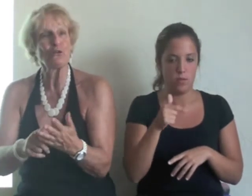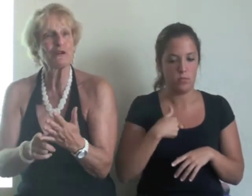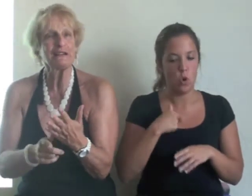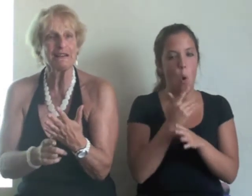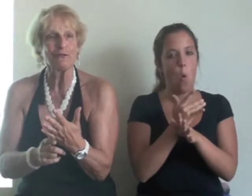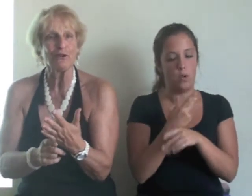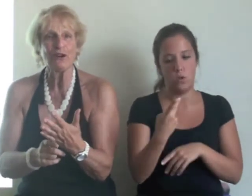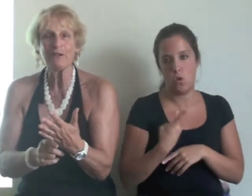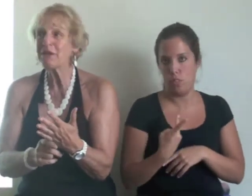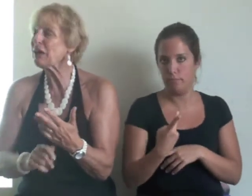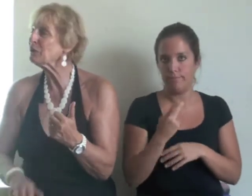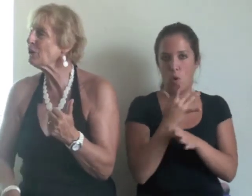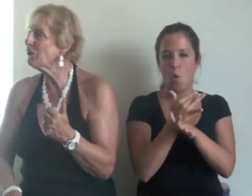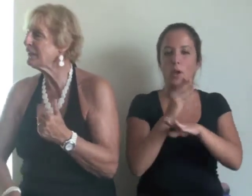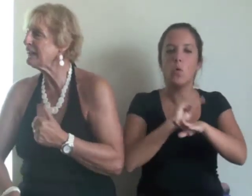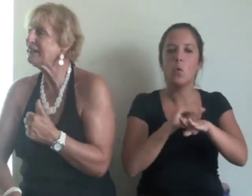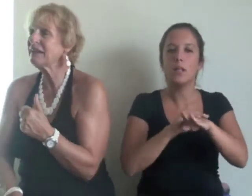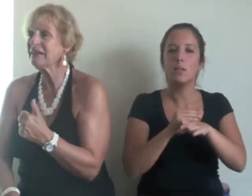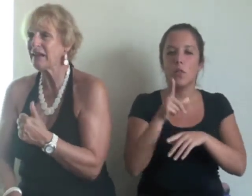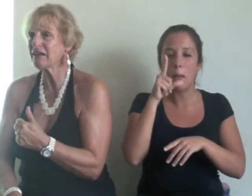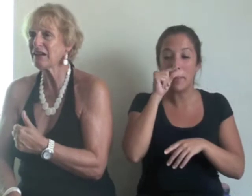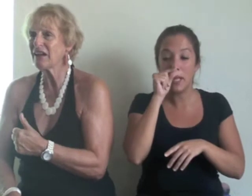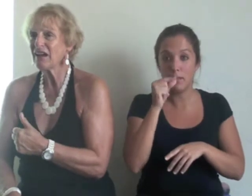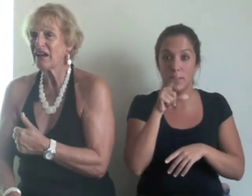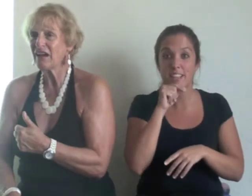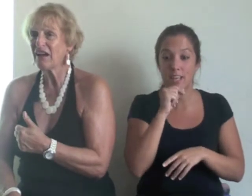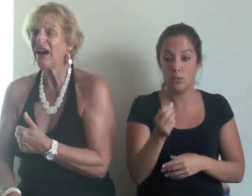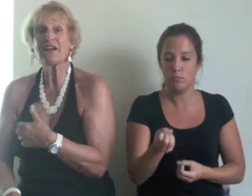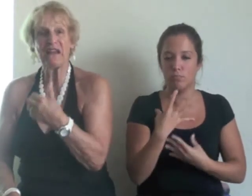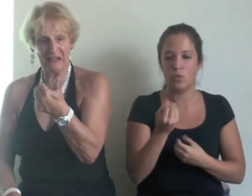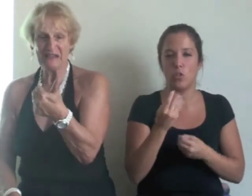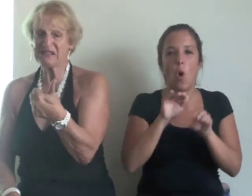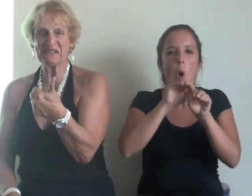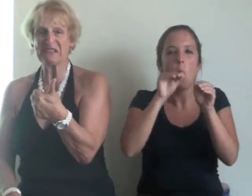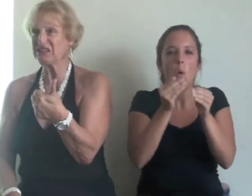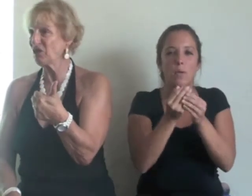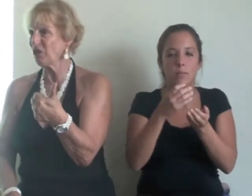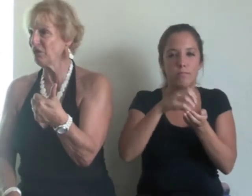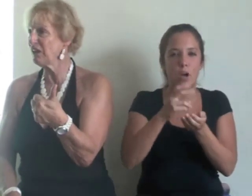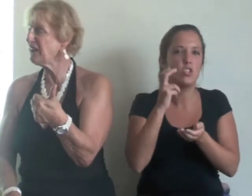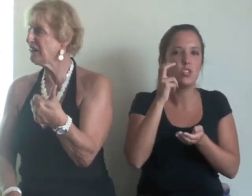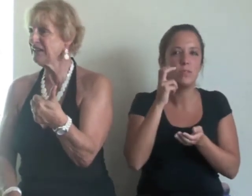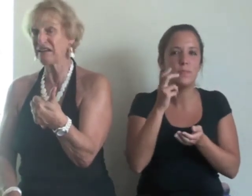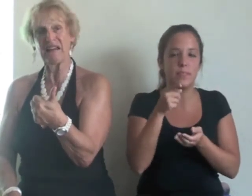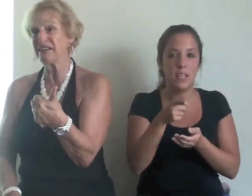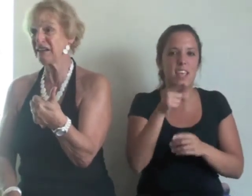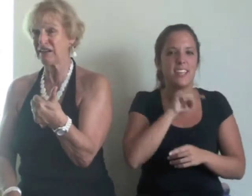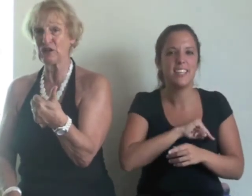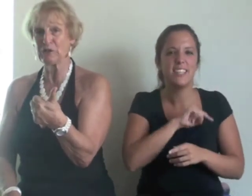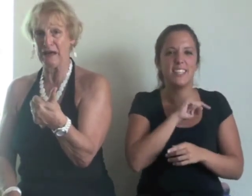curativo. Me contó que en el kinder, que este se siente solo, en el kinder nadie quiere jugar